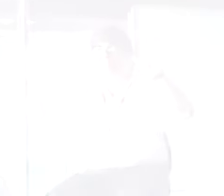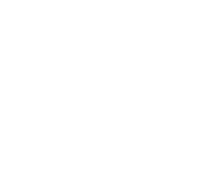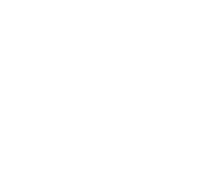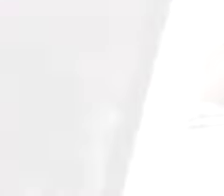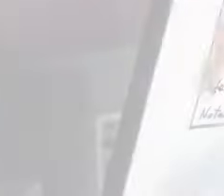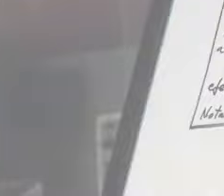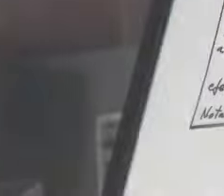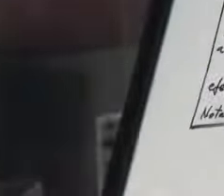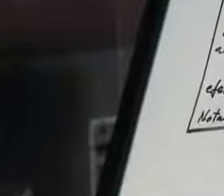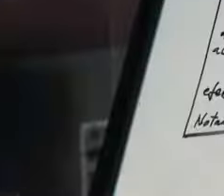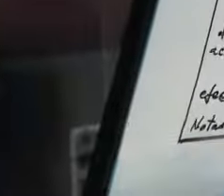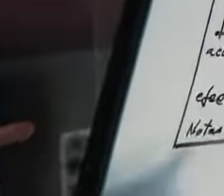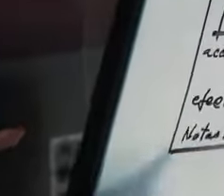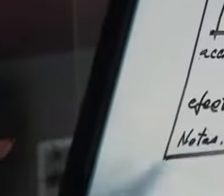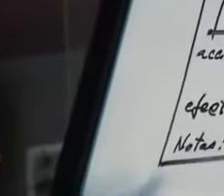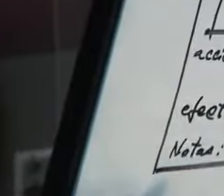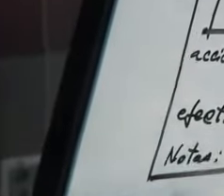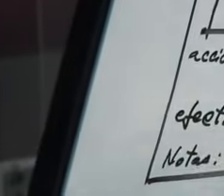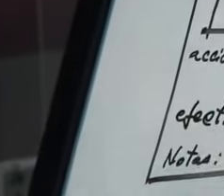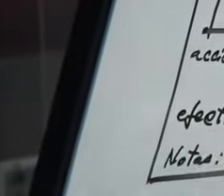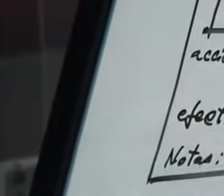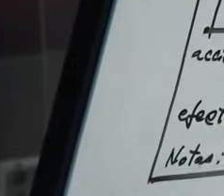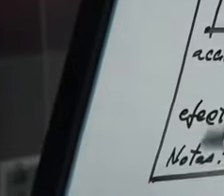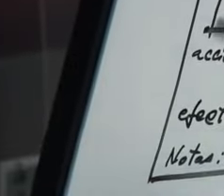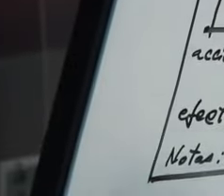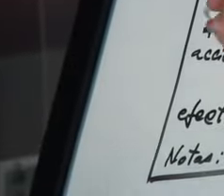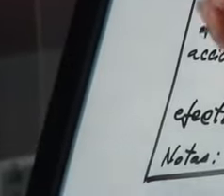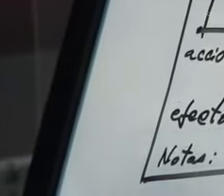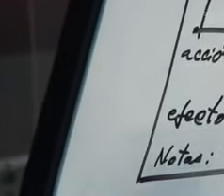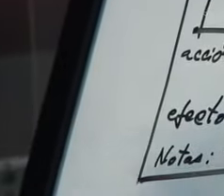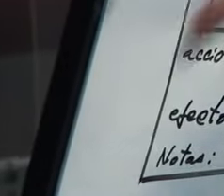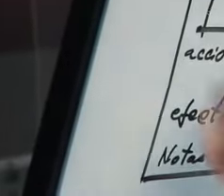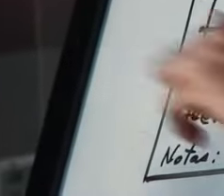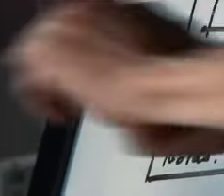Este es un ejemplo de un storyboard. Aquí dibujaría la acción.